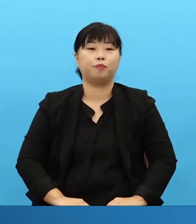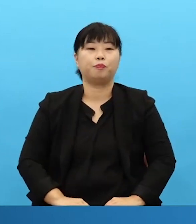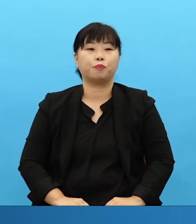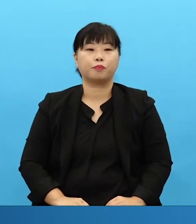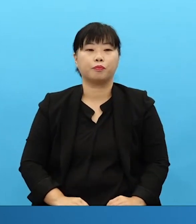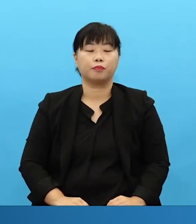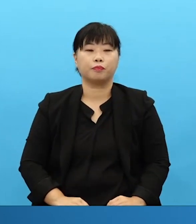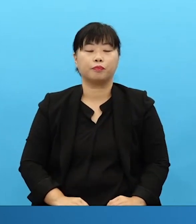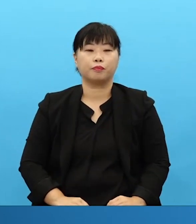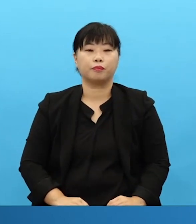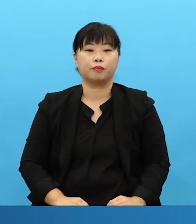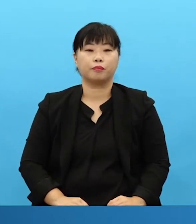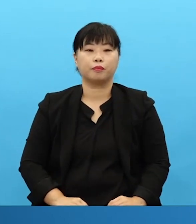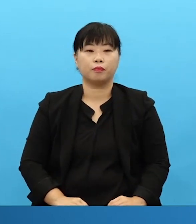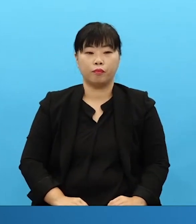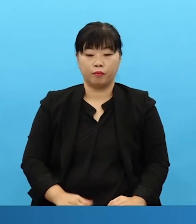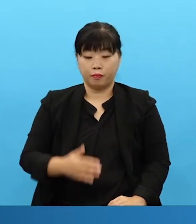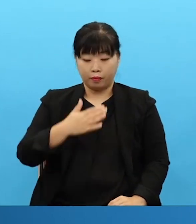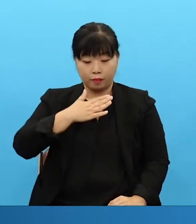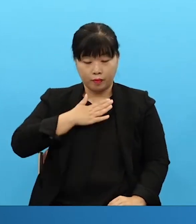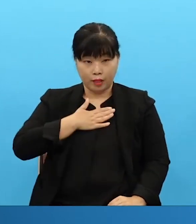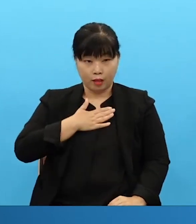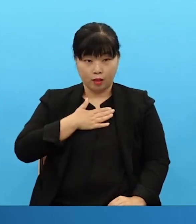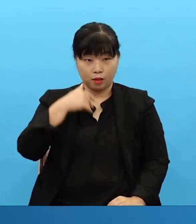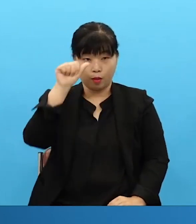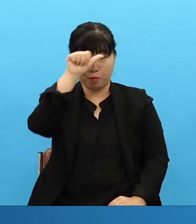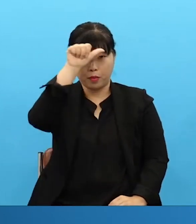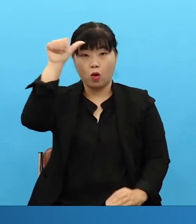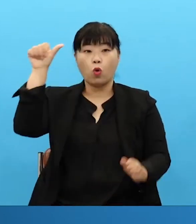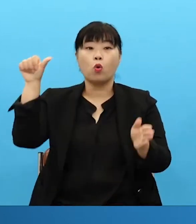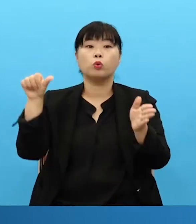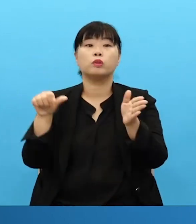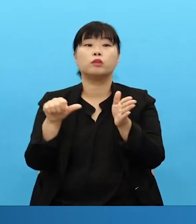내가 평생의 어떤 응답을 누릴 것이냐